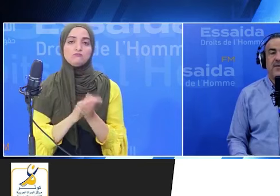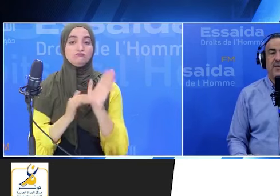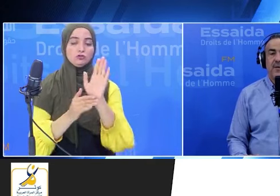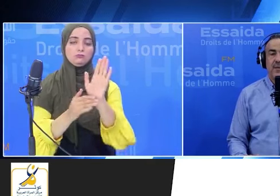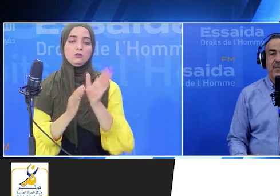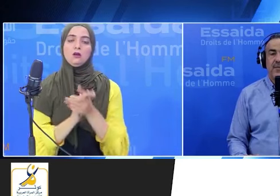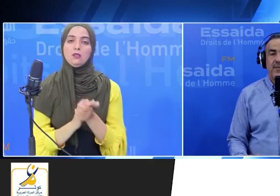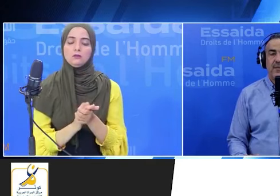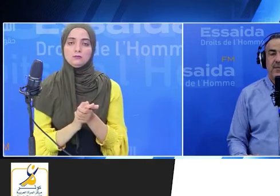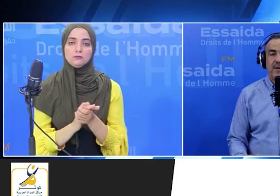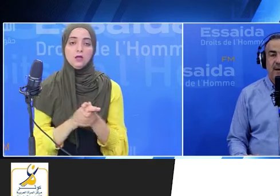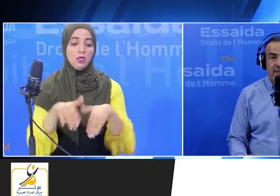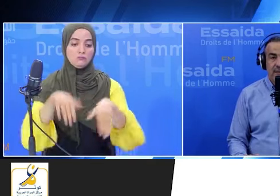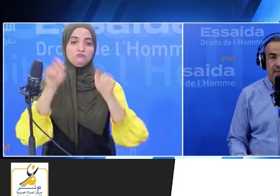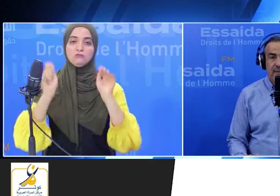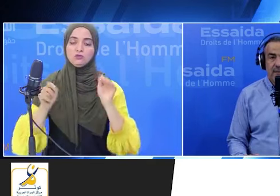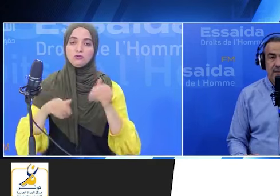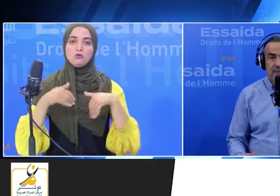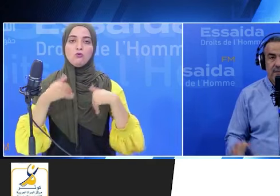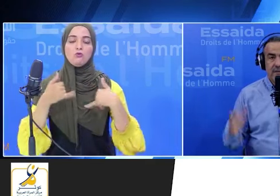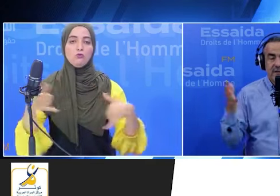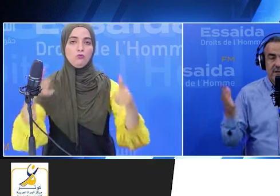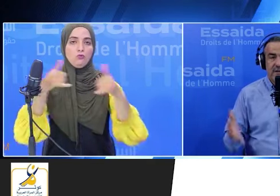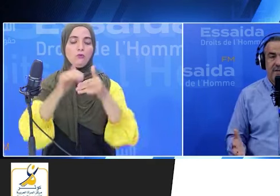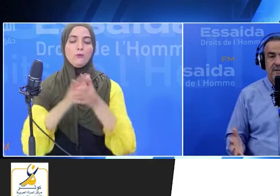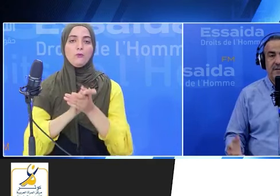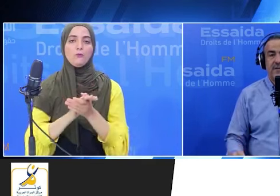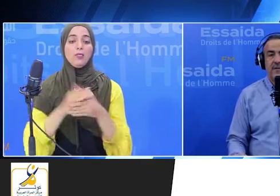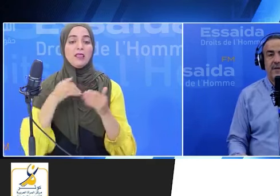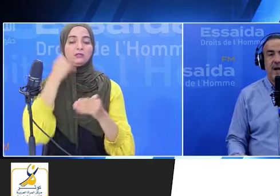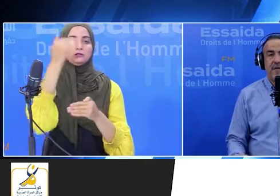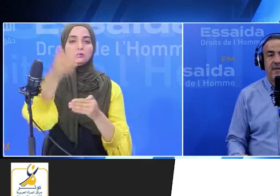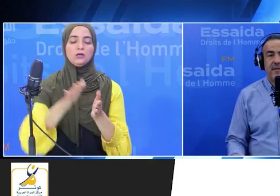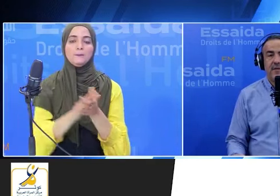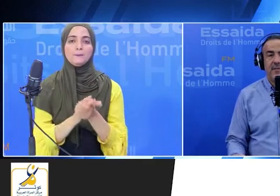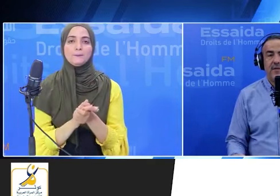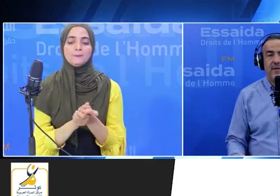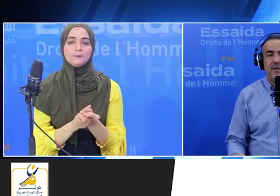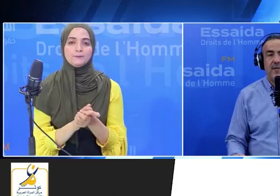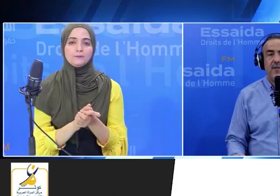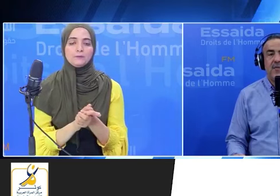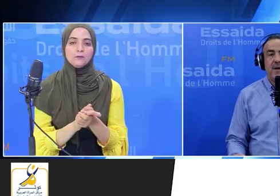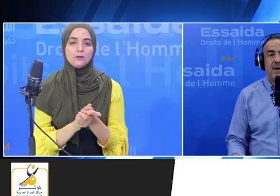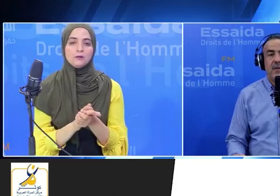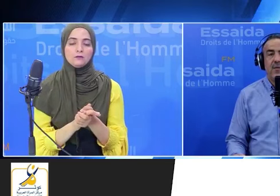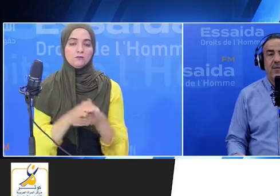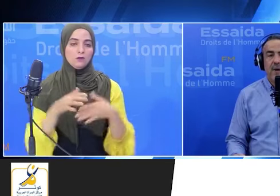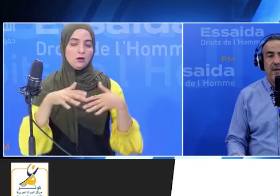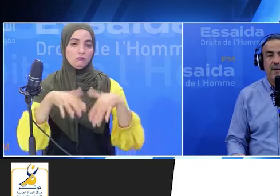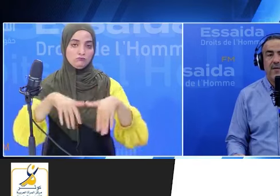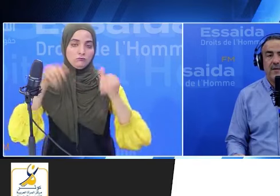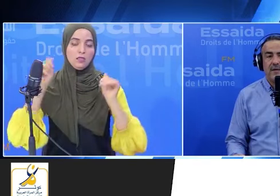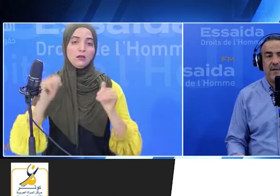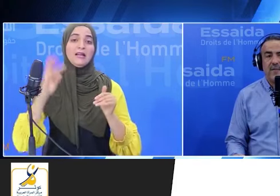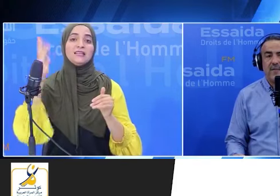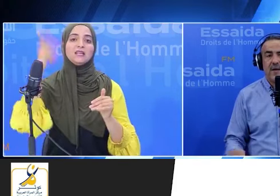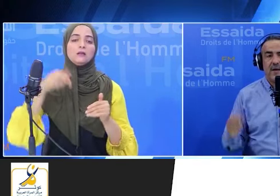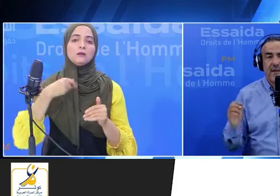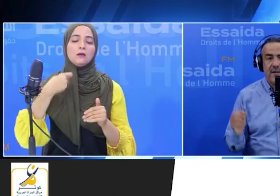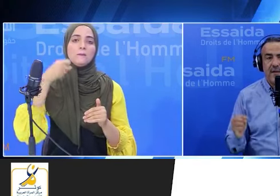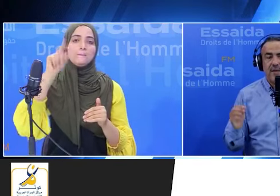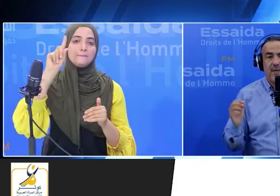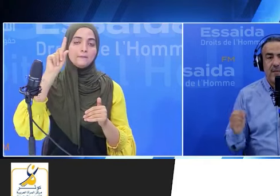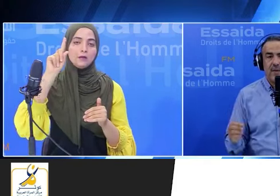مجلس نواب قادم مشي عدد النواب فيه كل مية وواحدة وستين